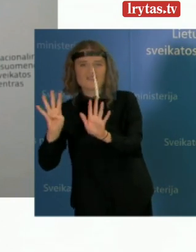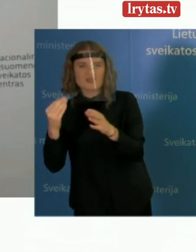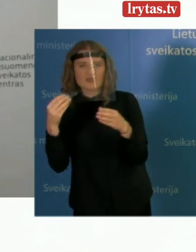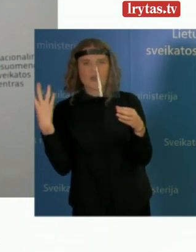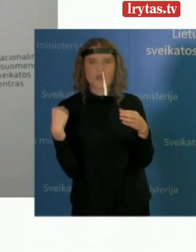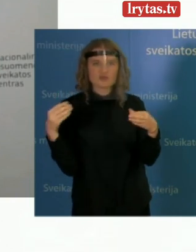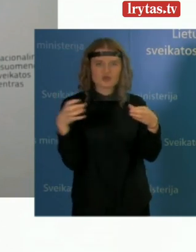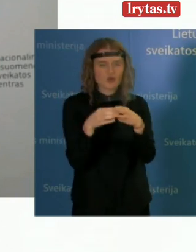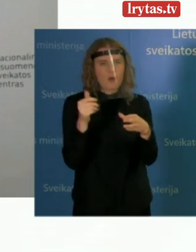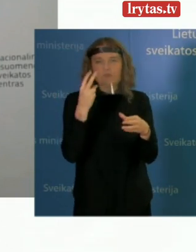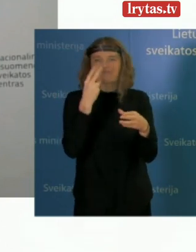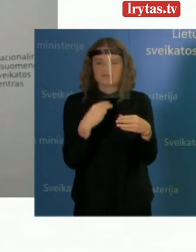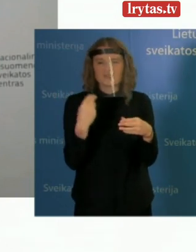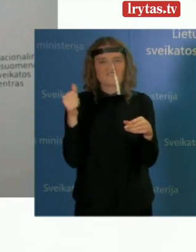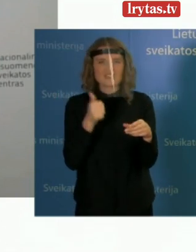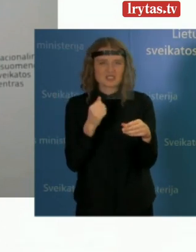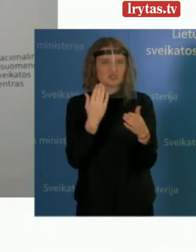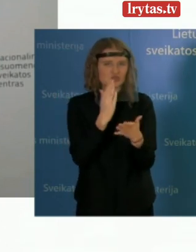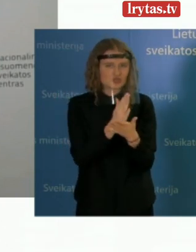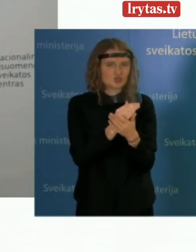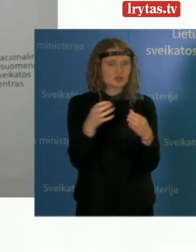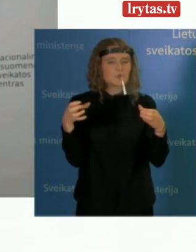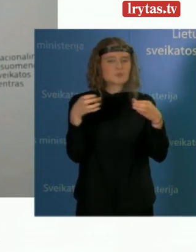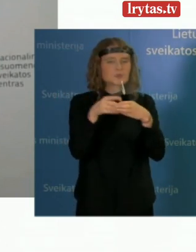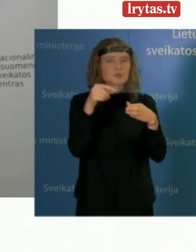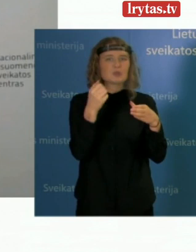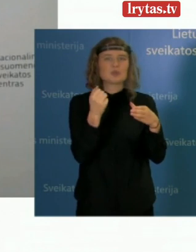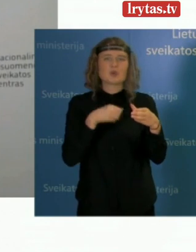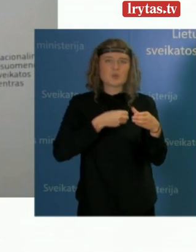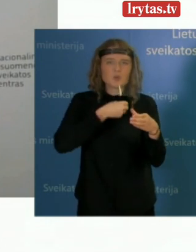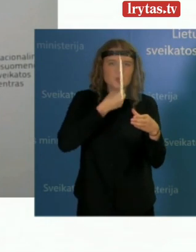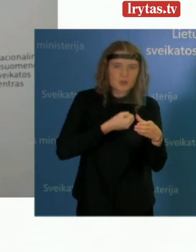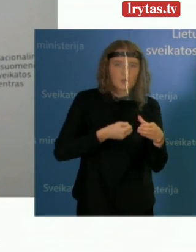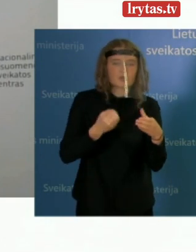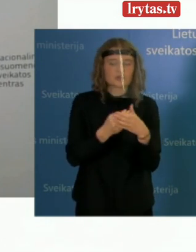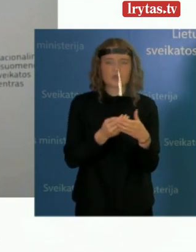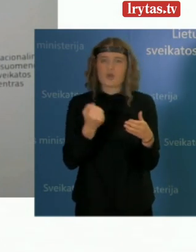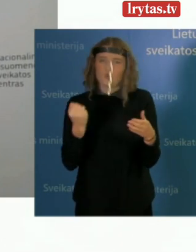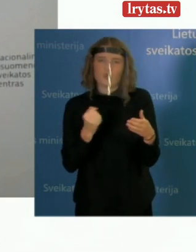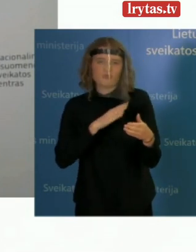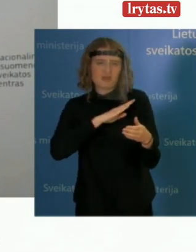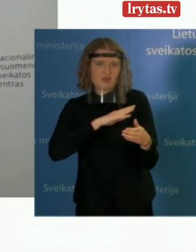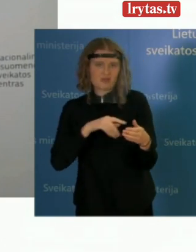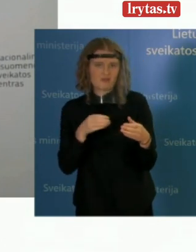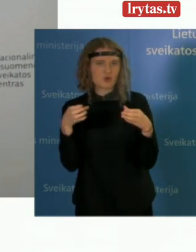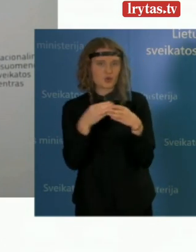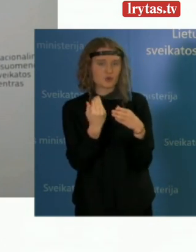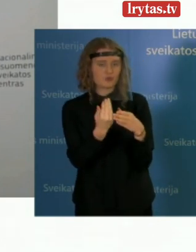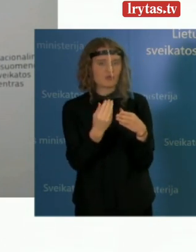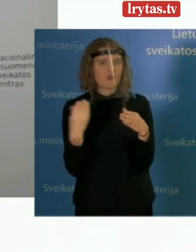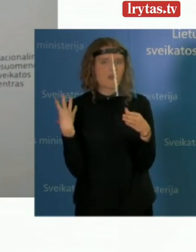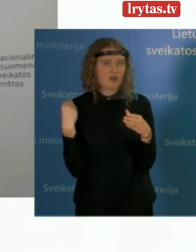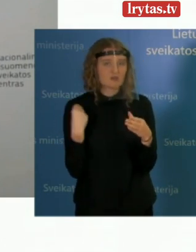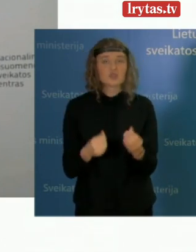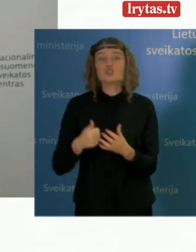jau įprasta ir mes tas atsikoje labai aiškiai matome, kad tai yra, na, didžiausias nuštamumas būtent fiksuojama šitoje amžiaus grupėje. Šeši